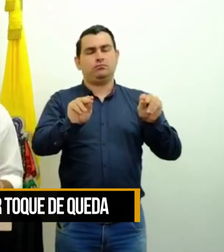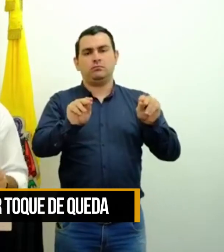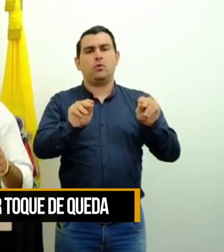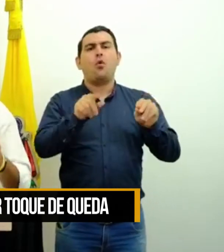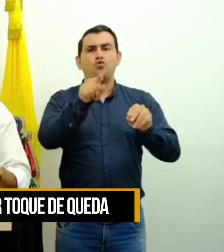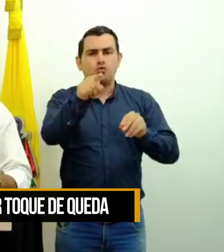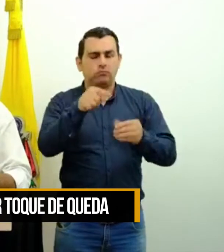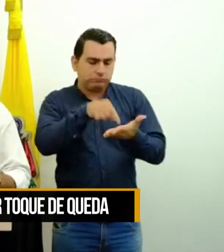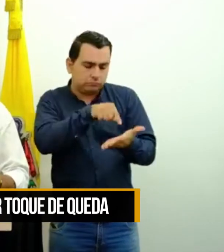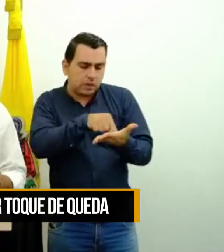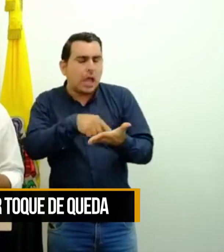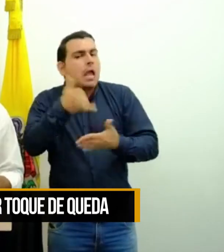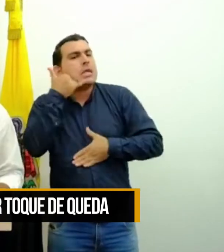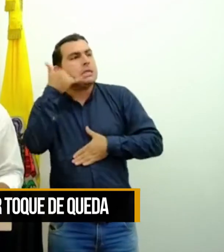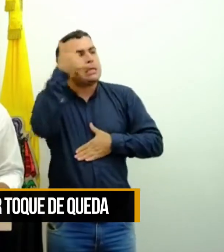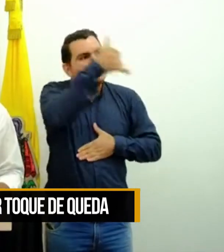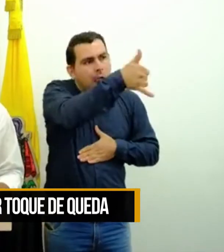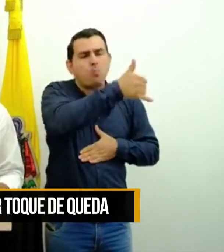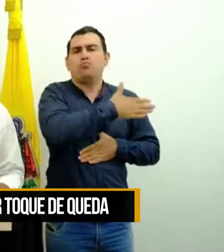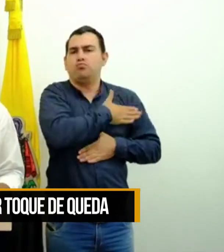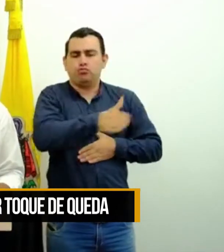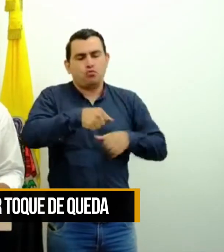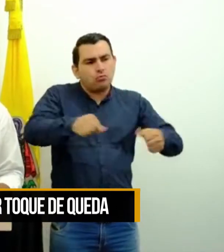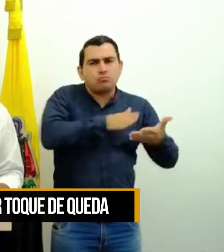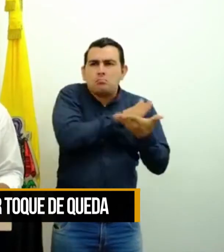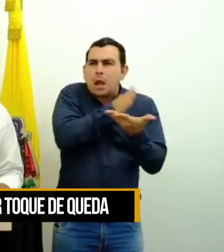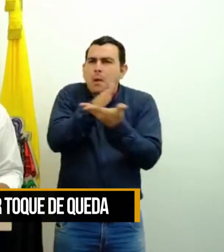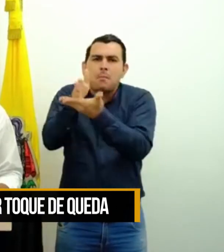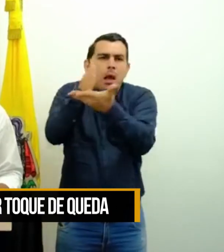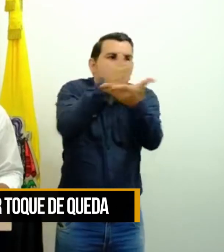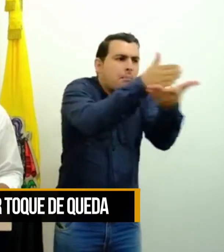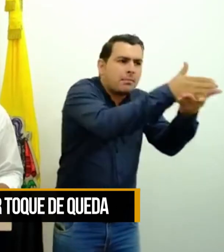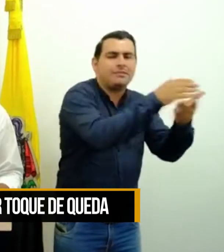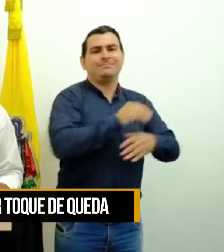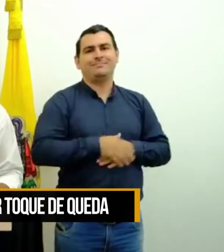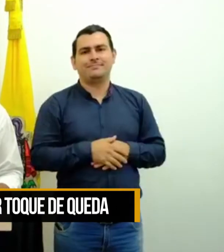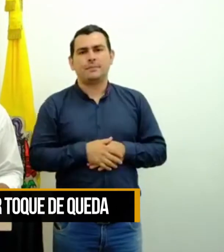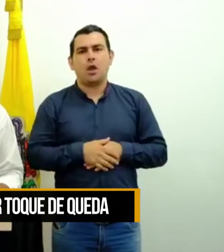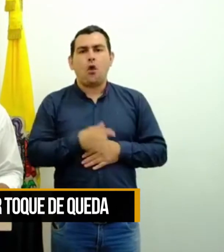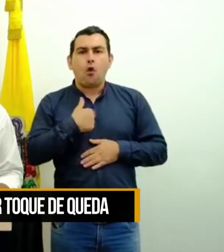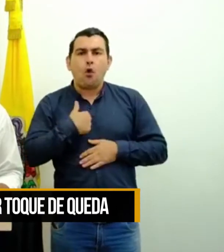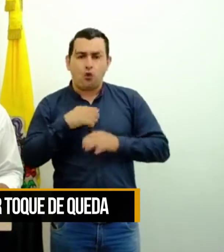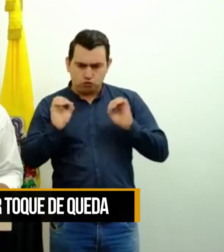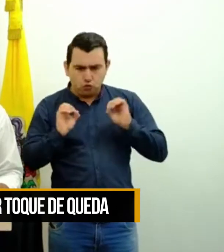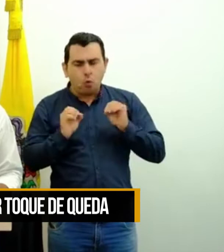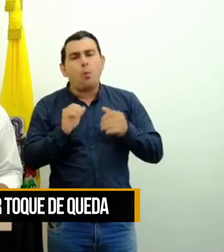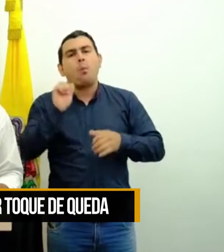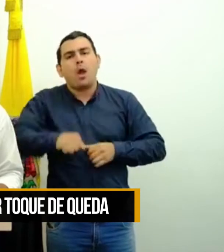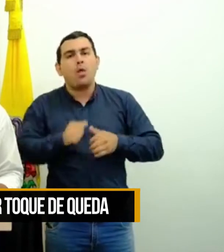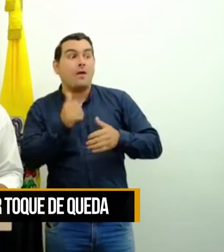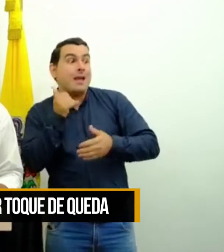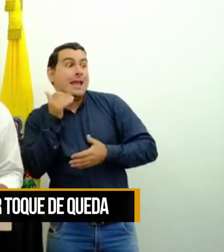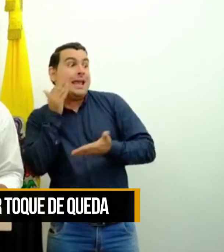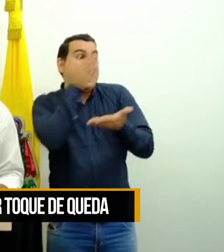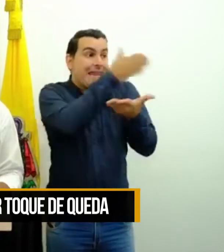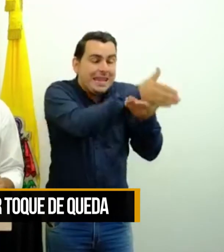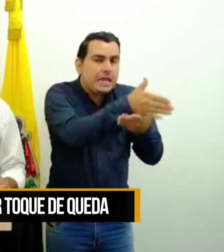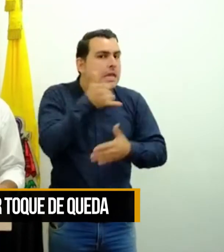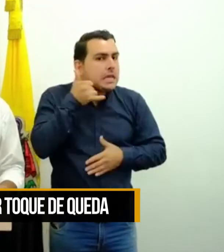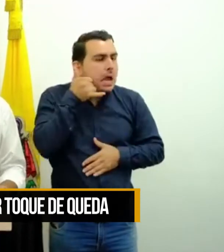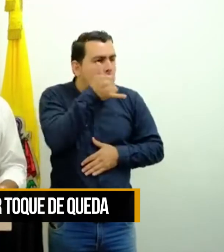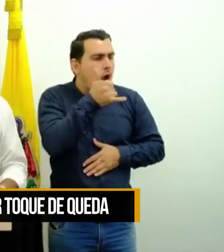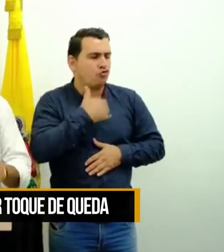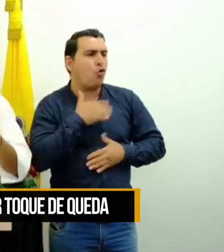pedir el domicilio o usted puede ir, hacer su pedido y recoger su comida en el restaurante y volverla